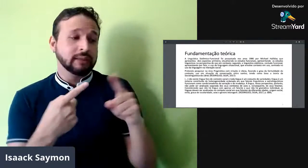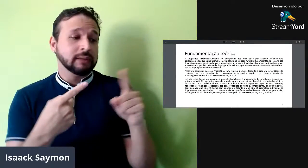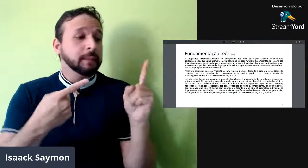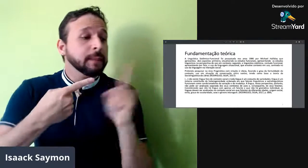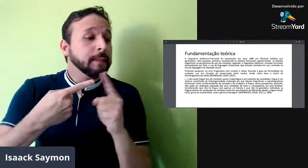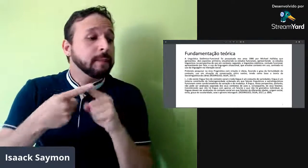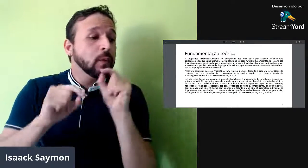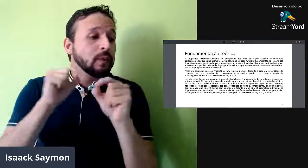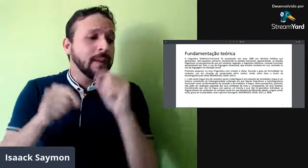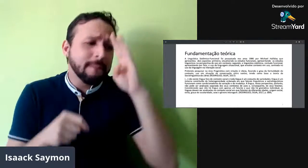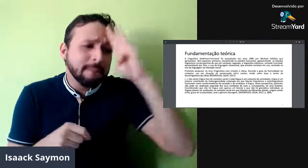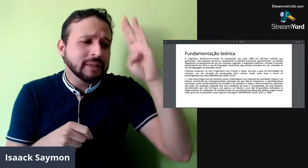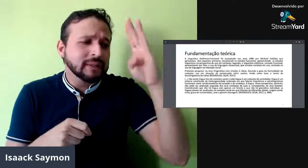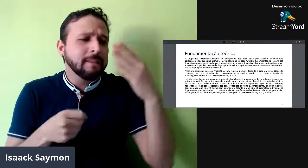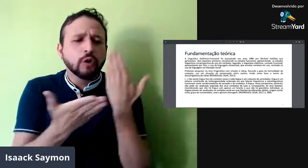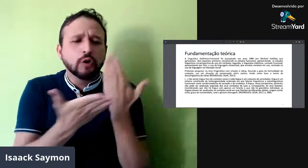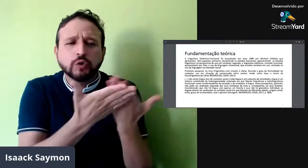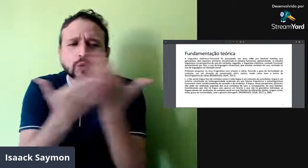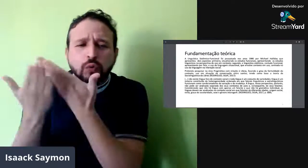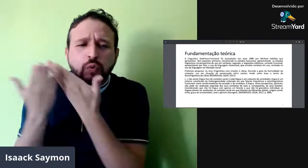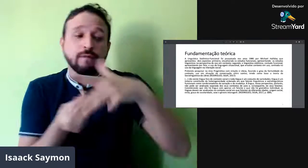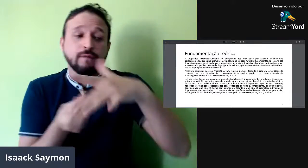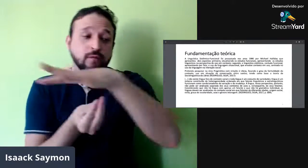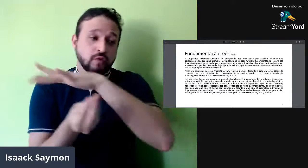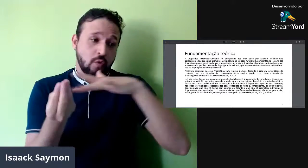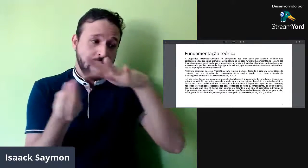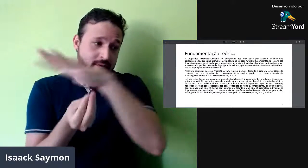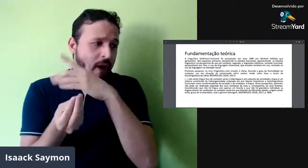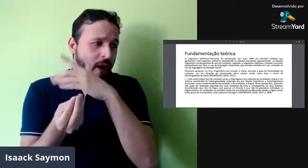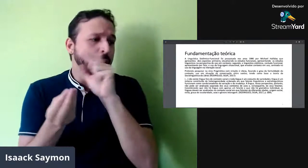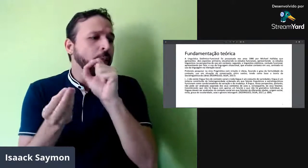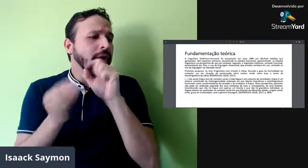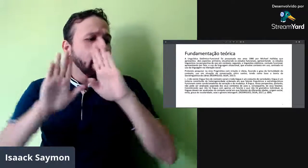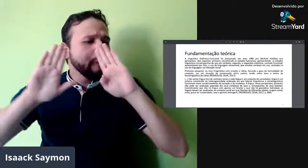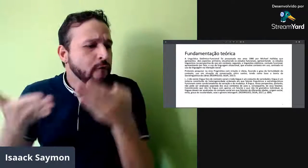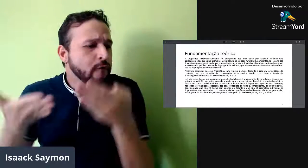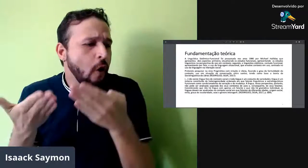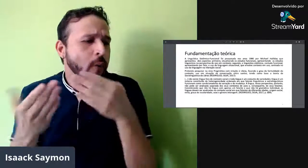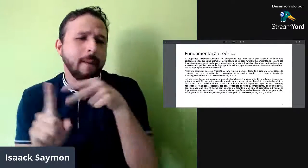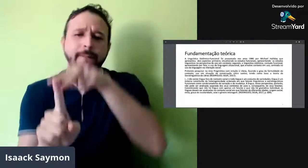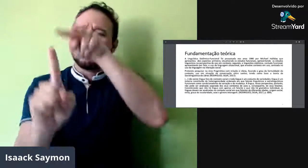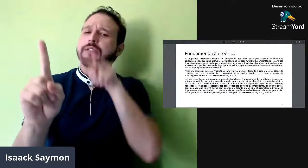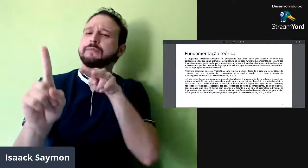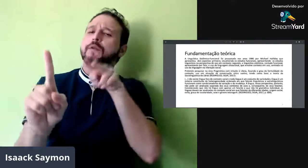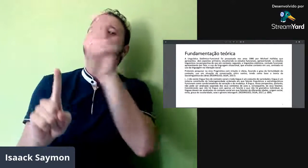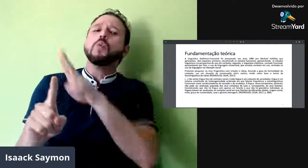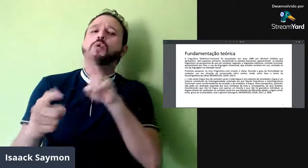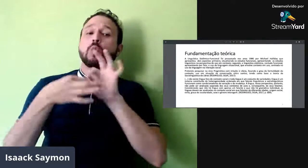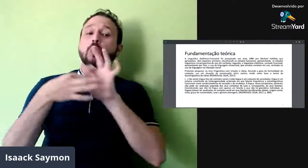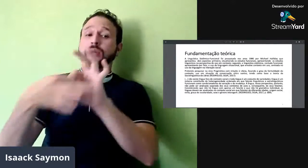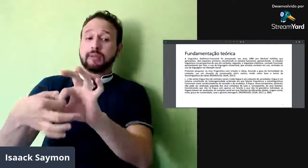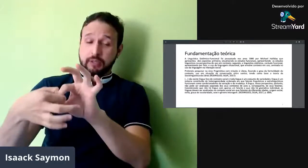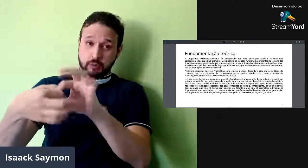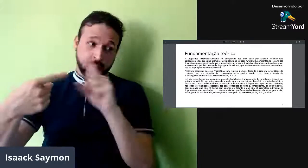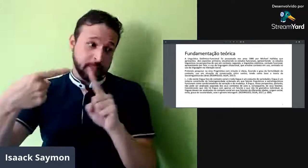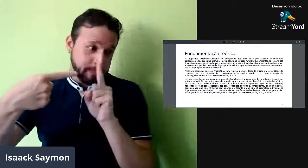dois aspectos, na verdade, né? O primeiro seria os estudos funcionais com foco no